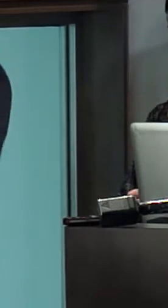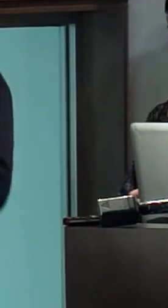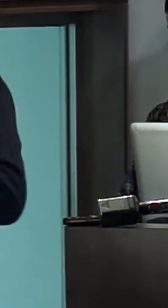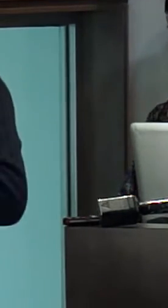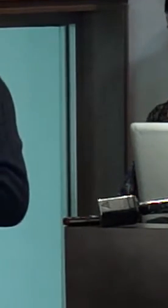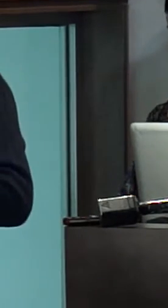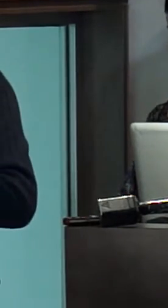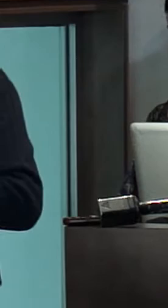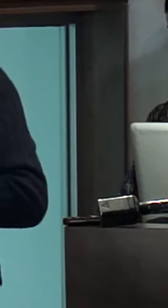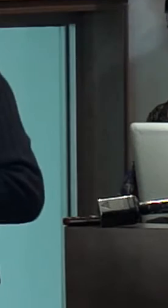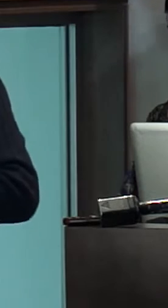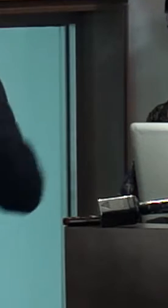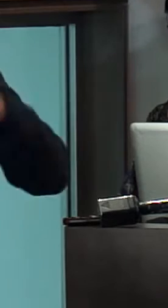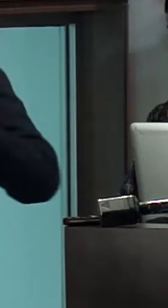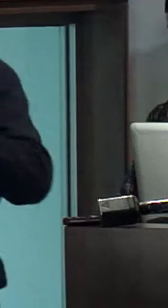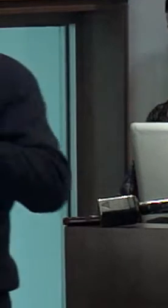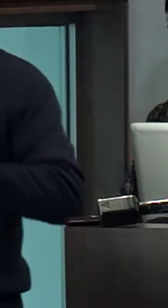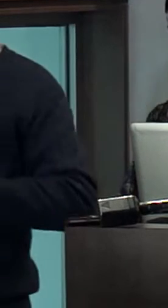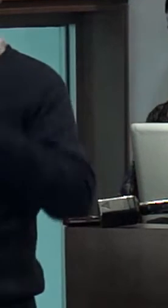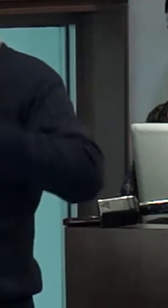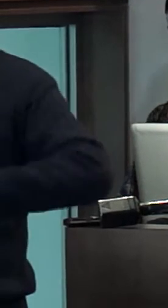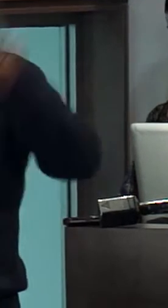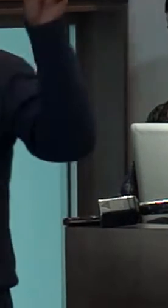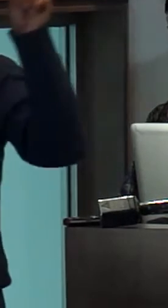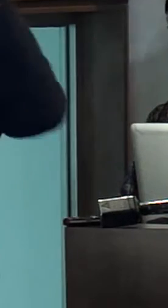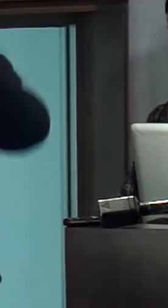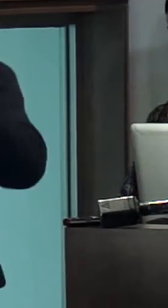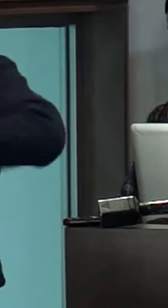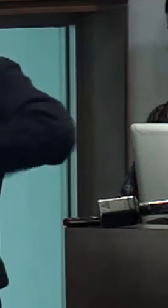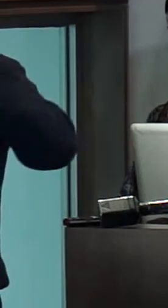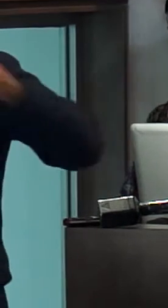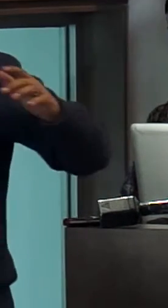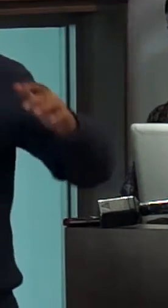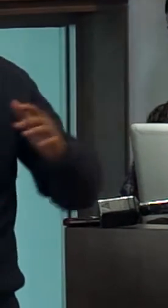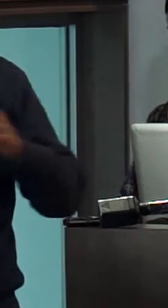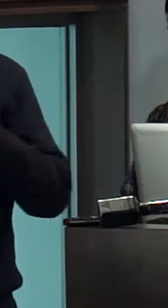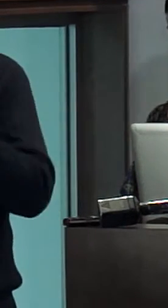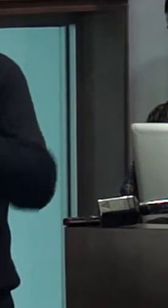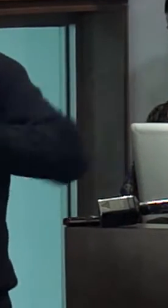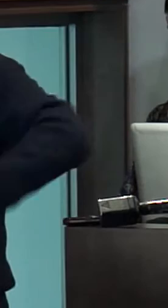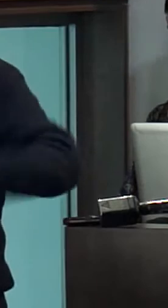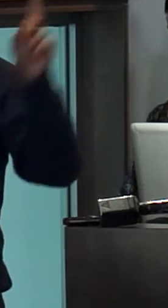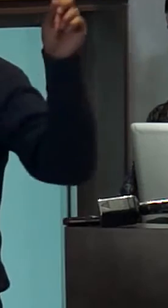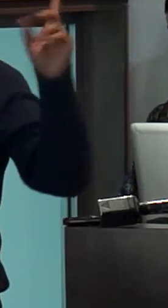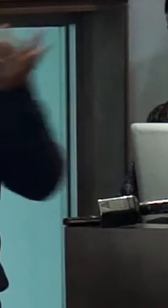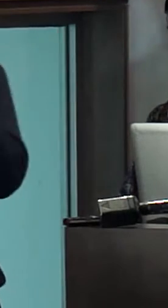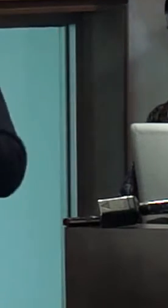nos hemos dado cuenta en nuestra sociedad que esto no funciona así la economía no funciona de esa manera